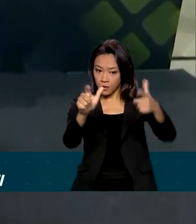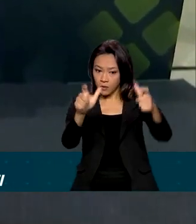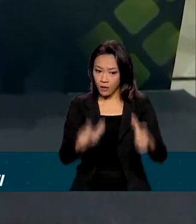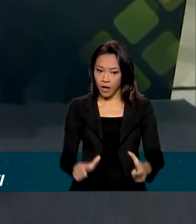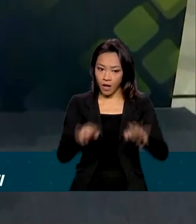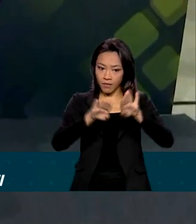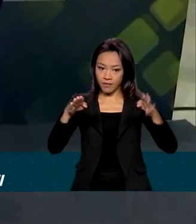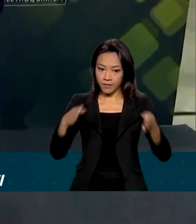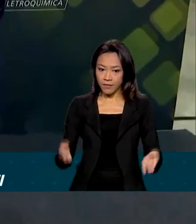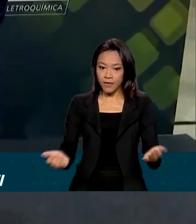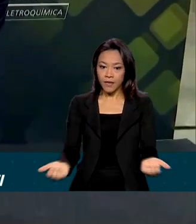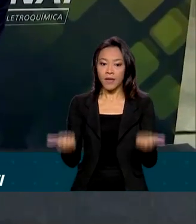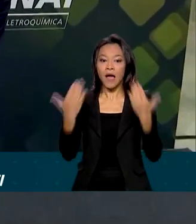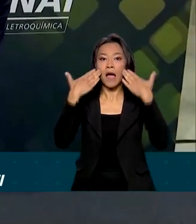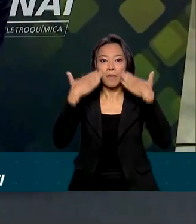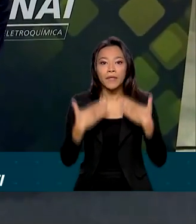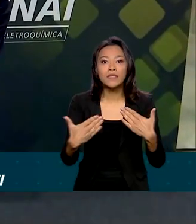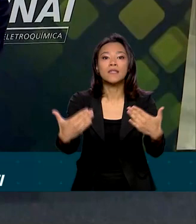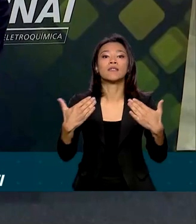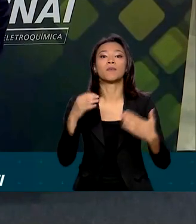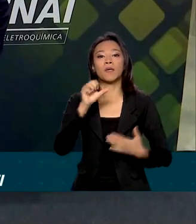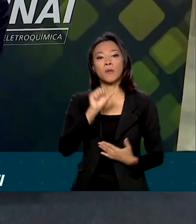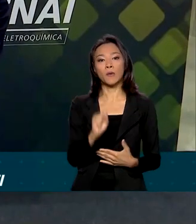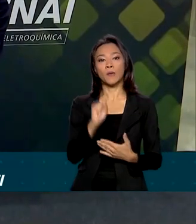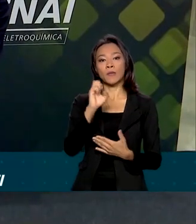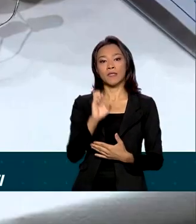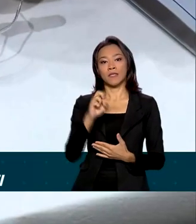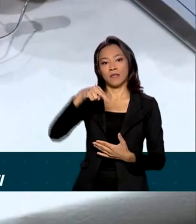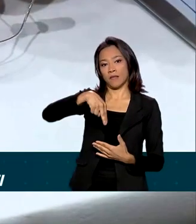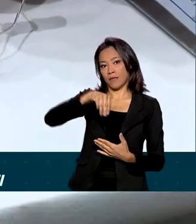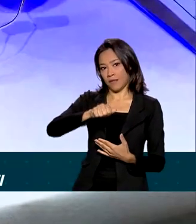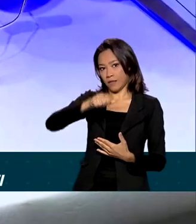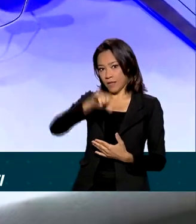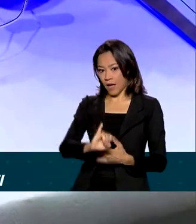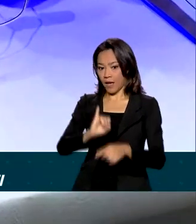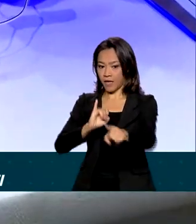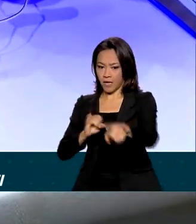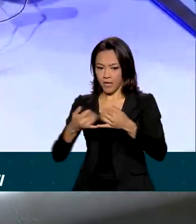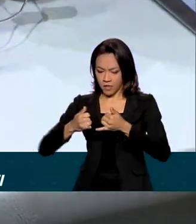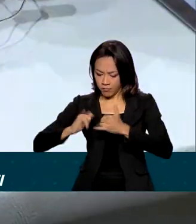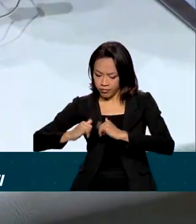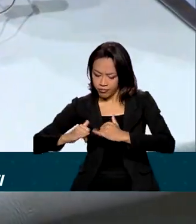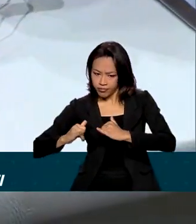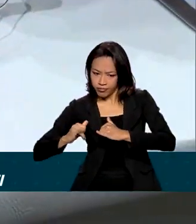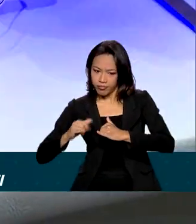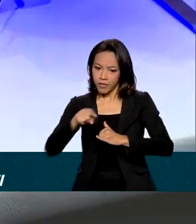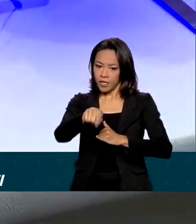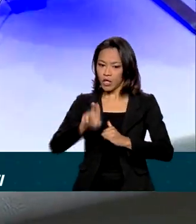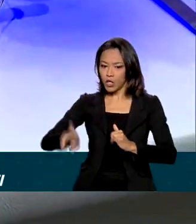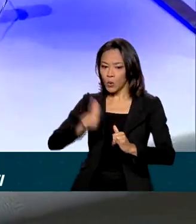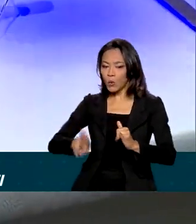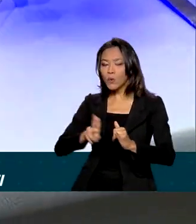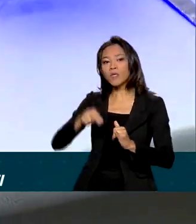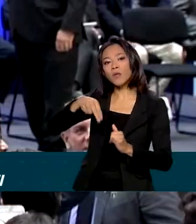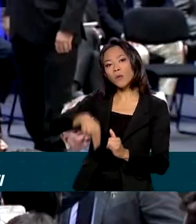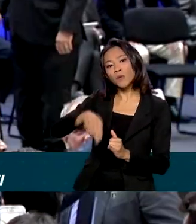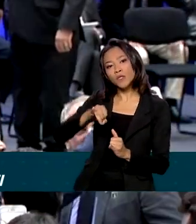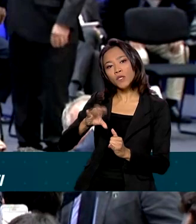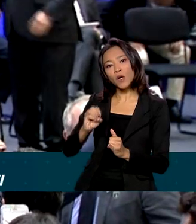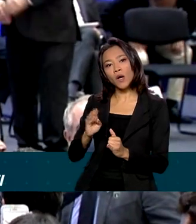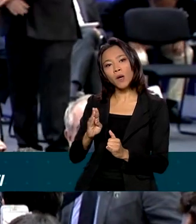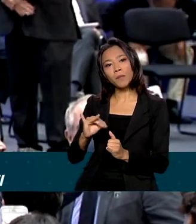apresentado pelo Instituto Senai de Inovação. Um exemplo é a bateria que usa o nióbio, muito mais eficiente.